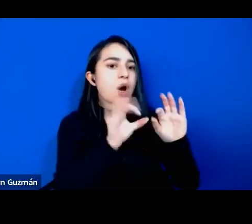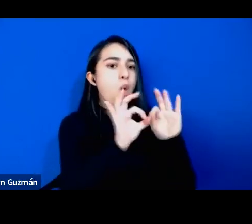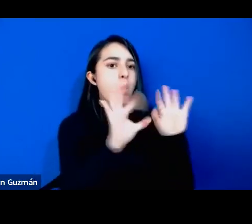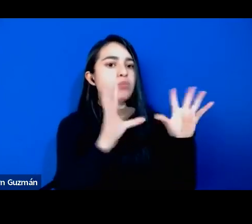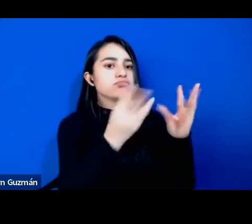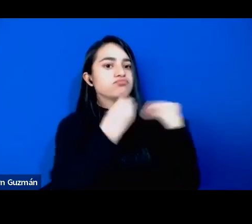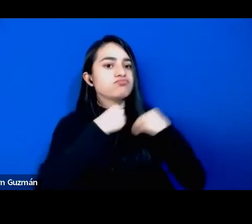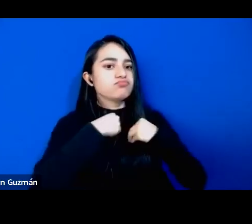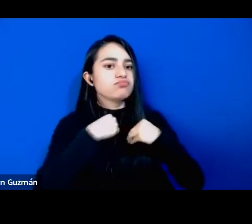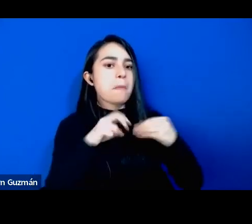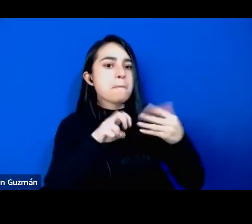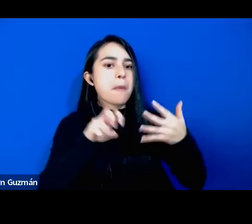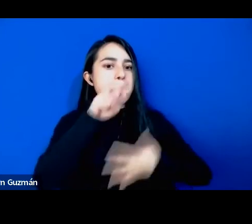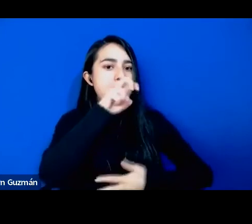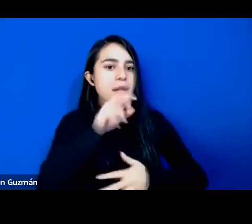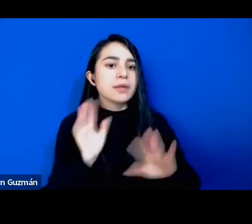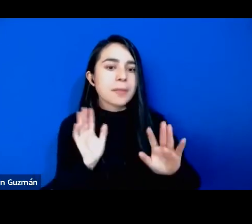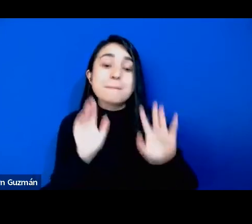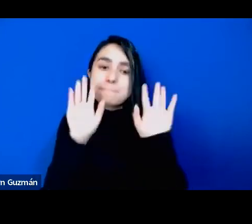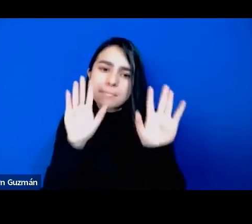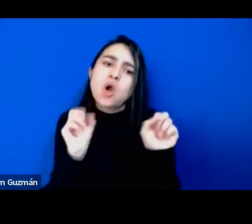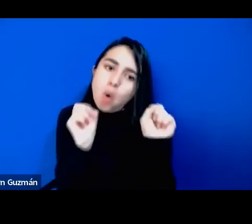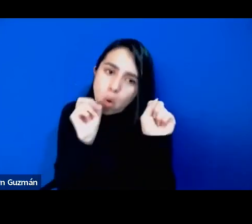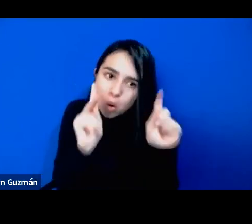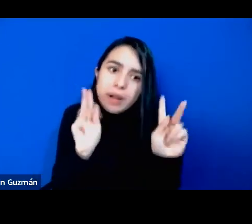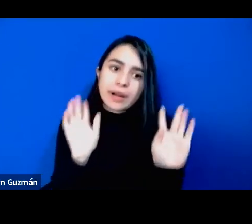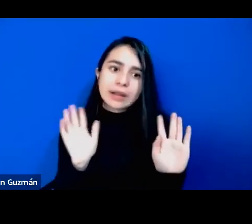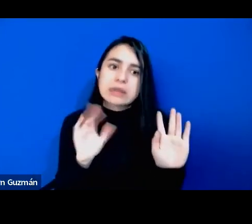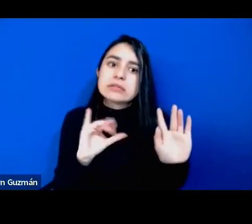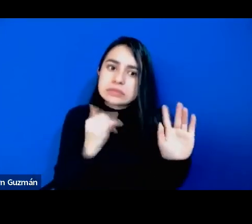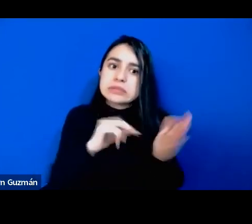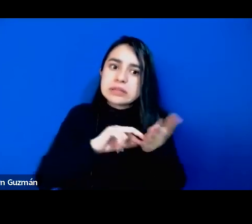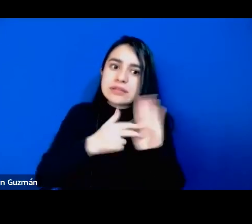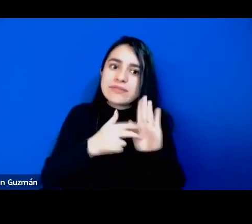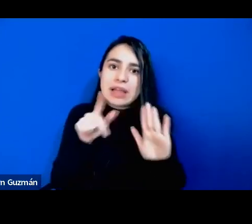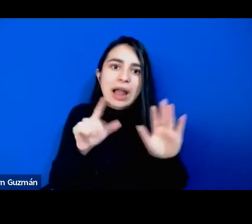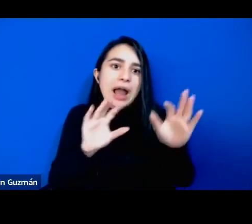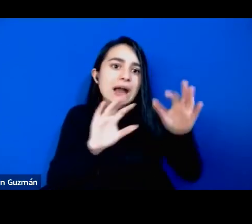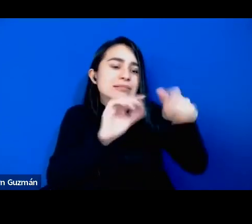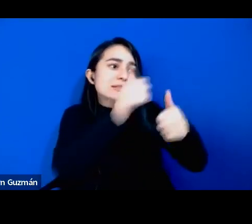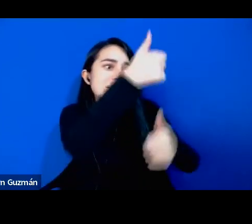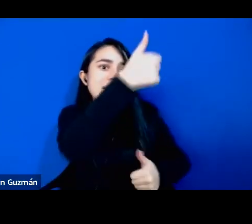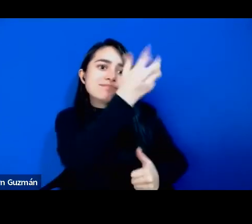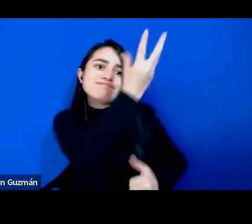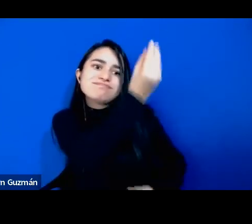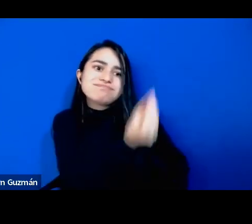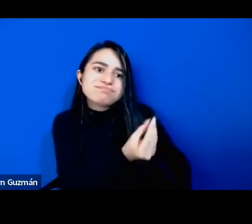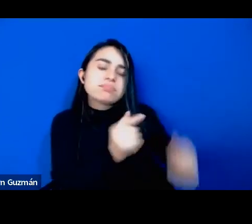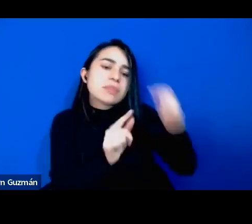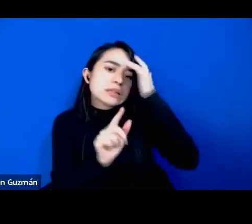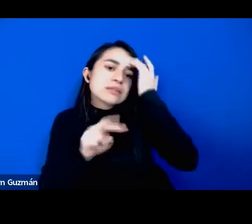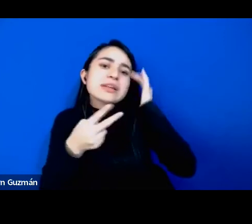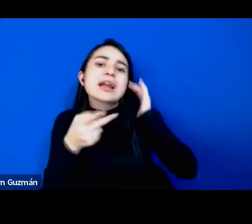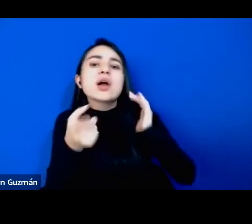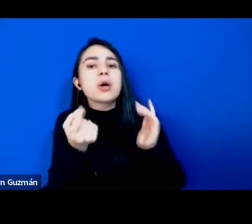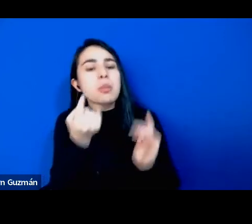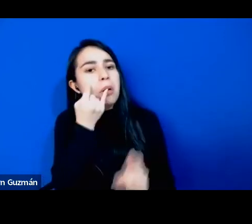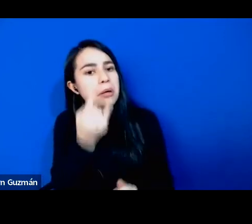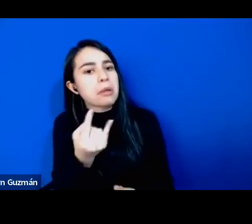privilegio, ¿no? Pero yo digo, bueno, es una forma de sobrevivir este sistema que es mucho más digna y mucho más